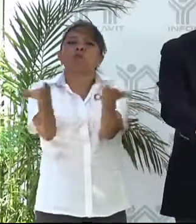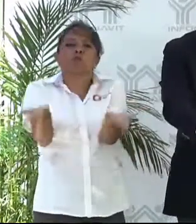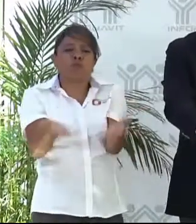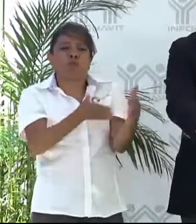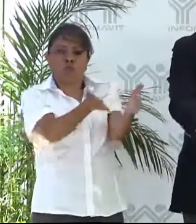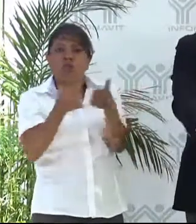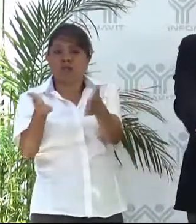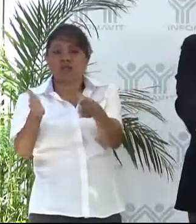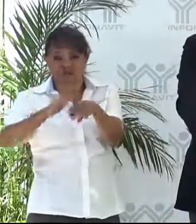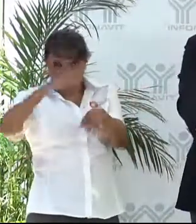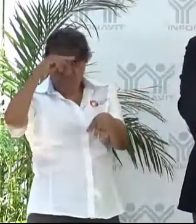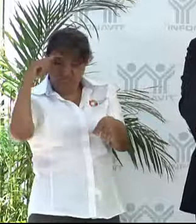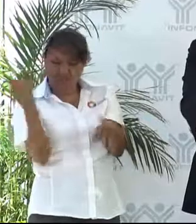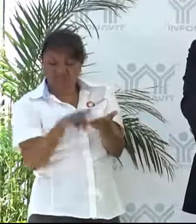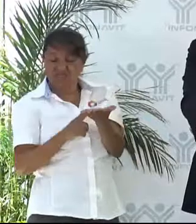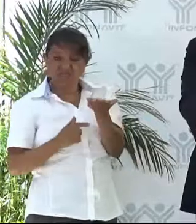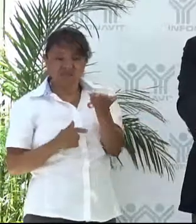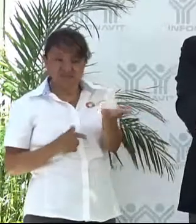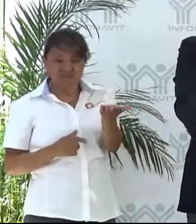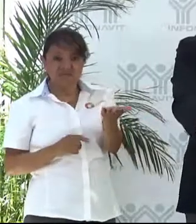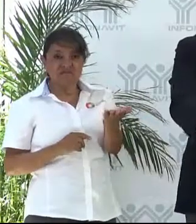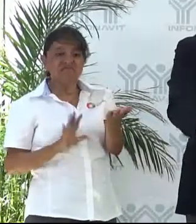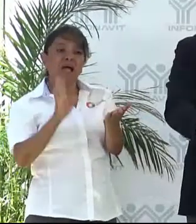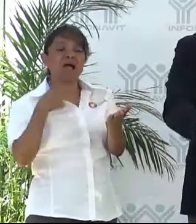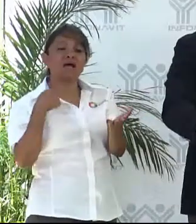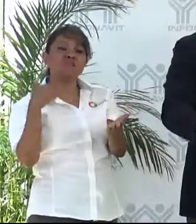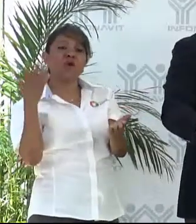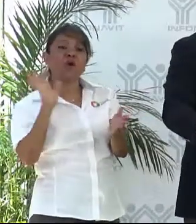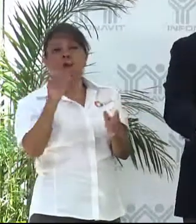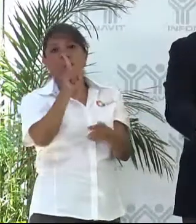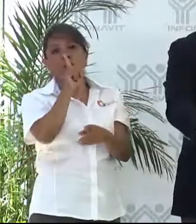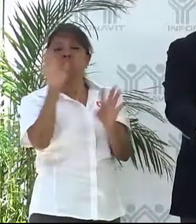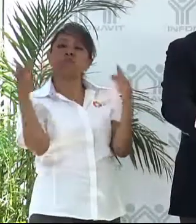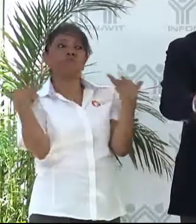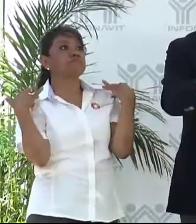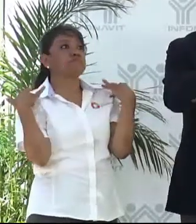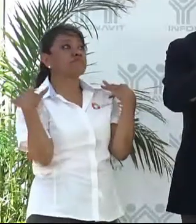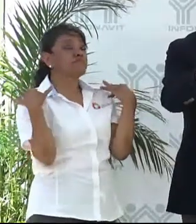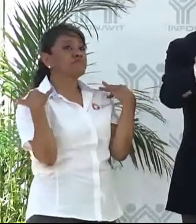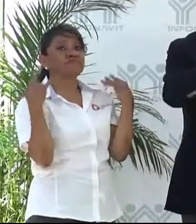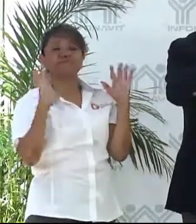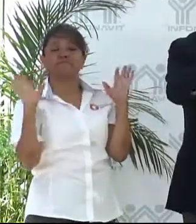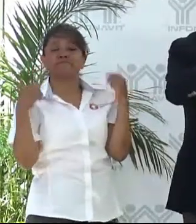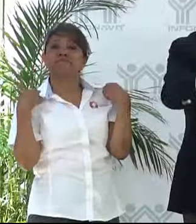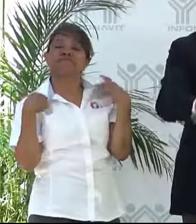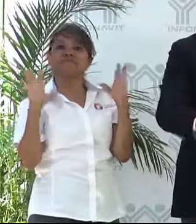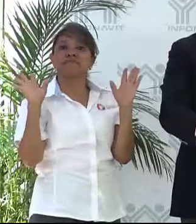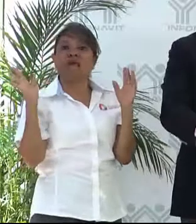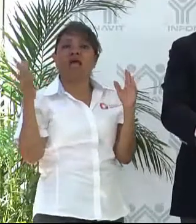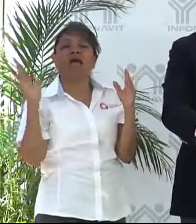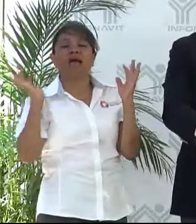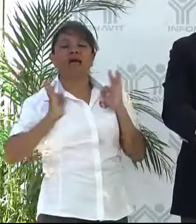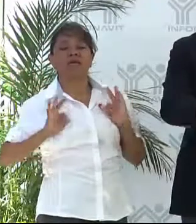El más fácil es quedar bien no haciendo nada, acomodándose en las circunstancias,